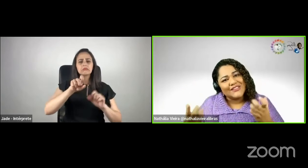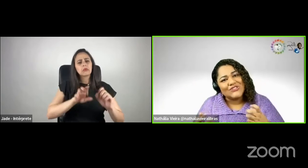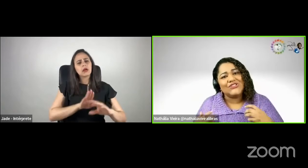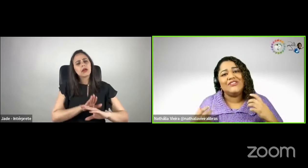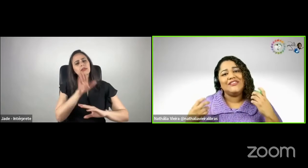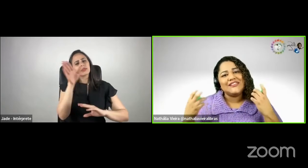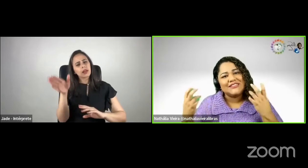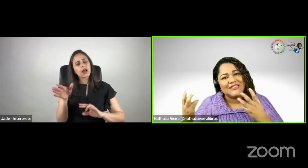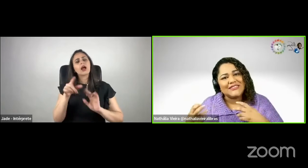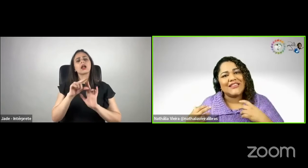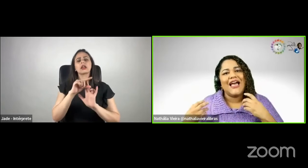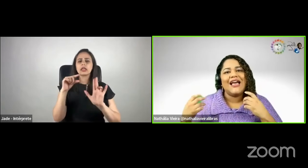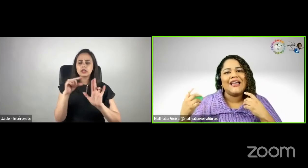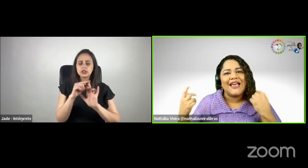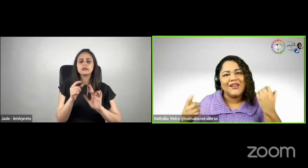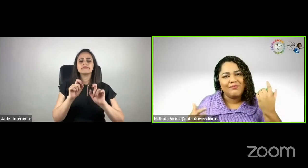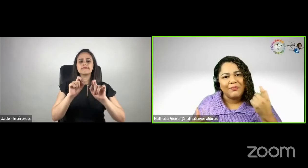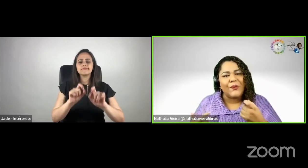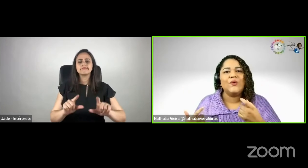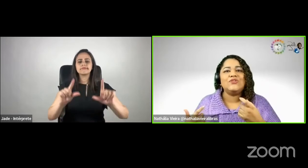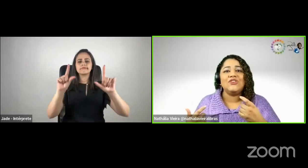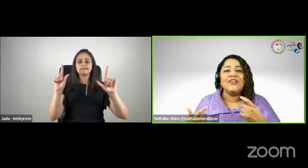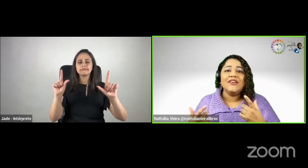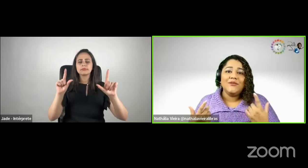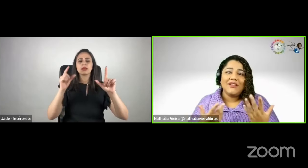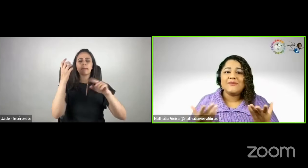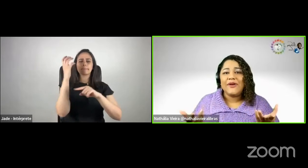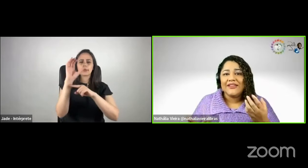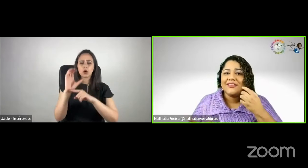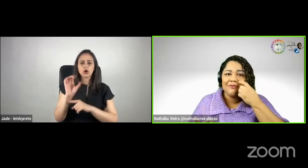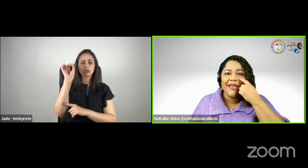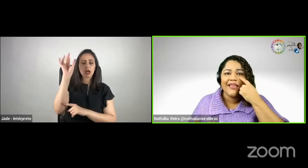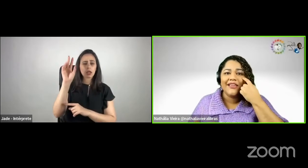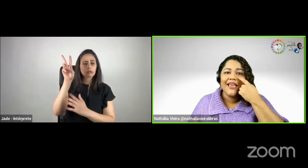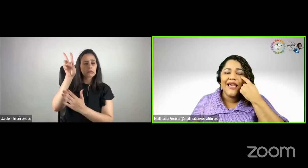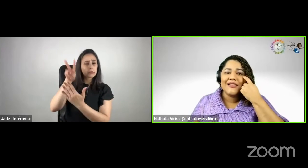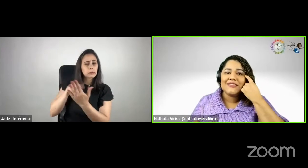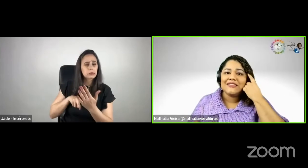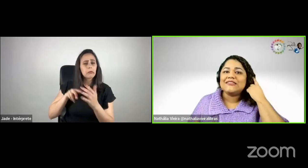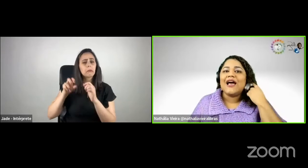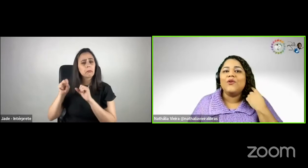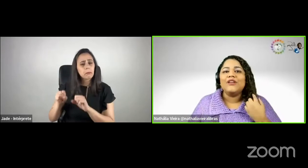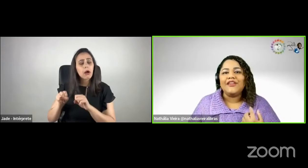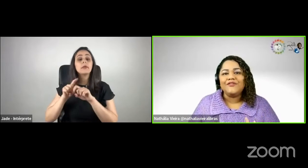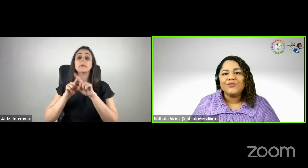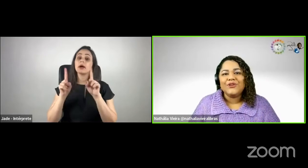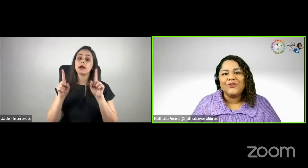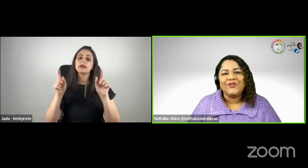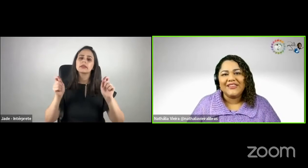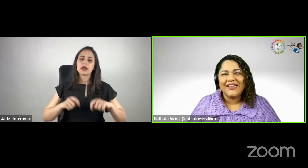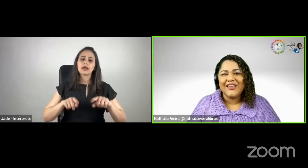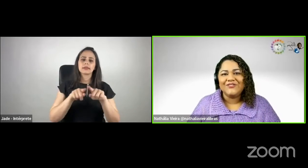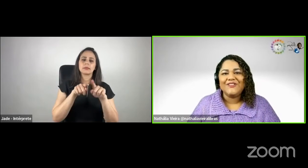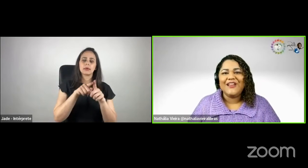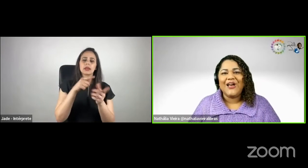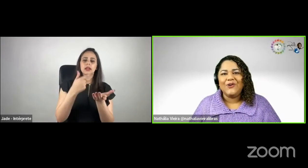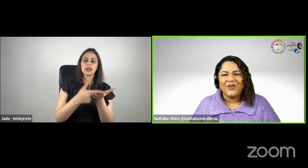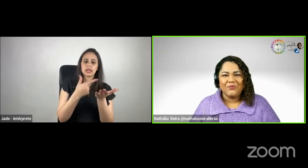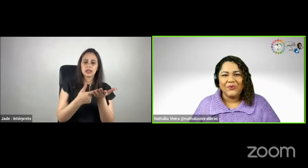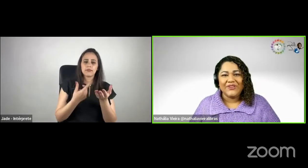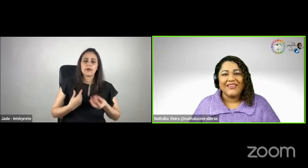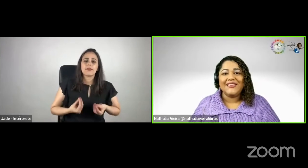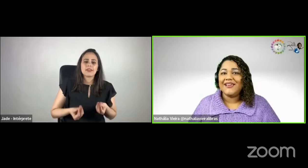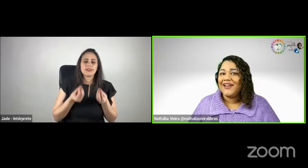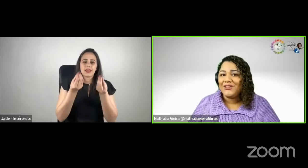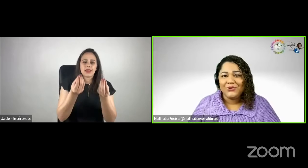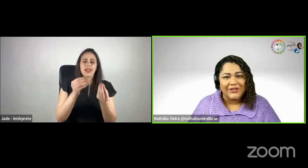no LinkedIn, acessar cada post, mas podem também acessar o livro que eu entreguei no final,